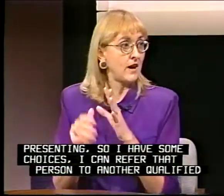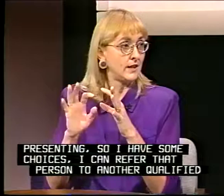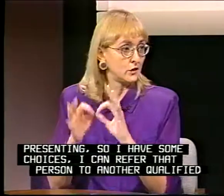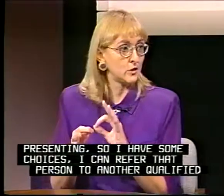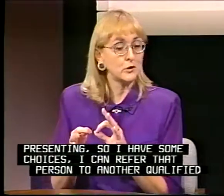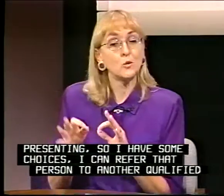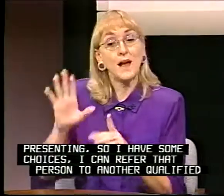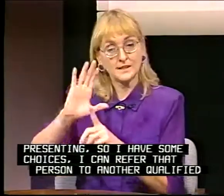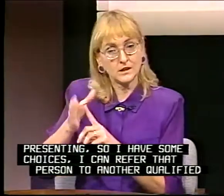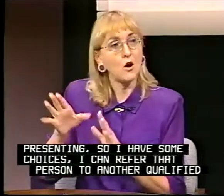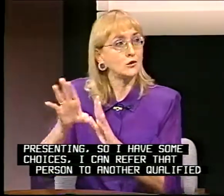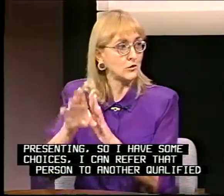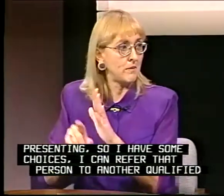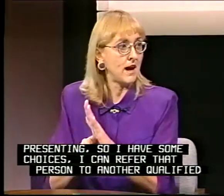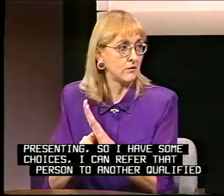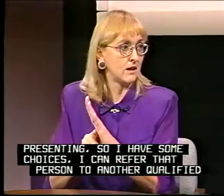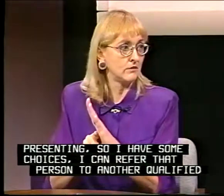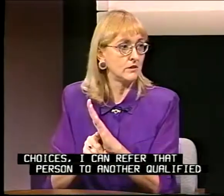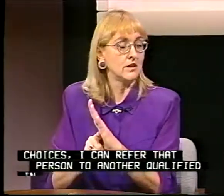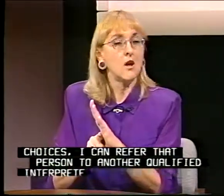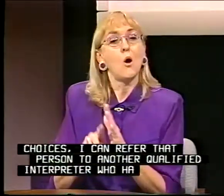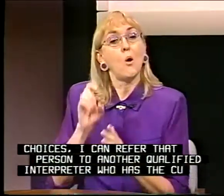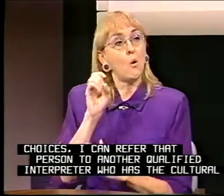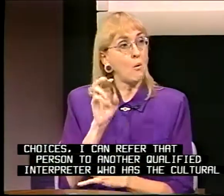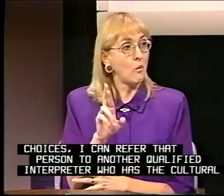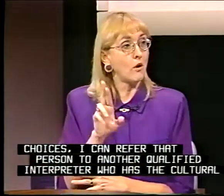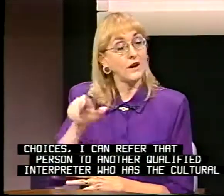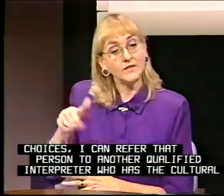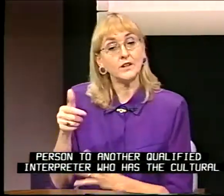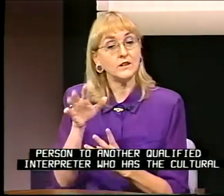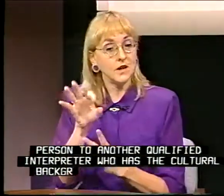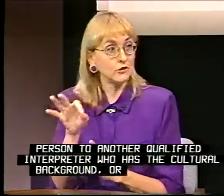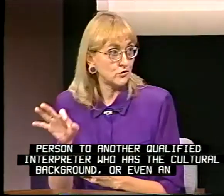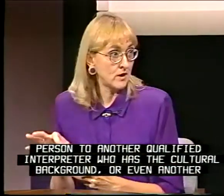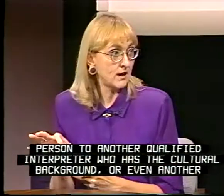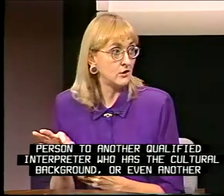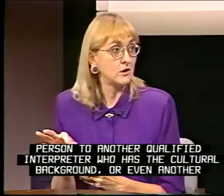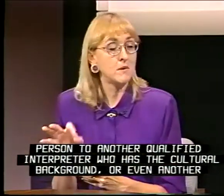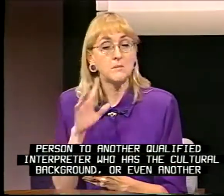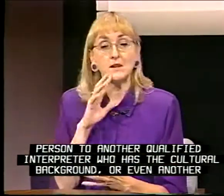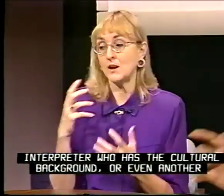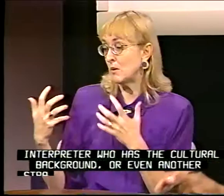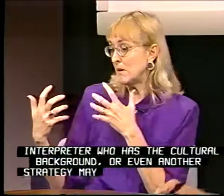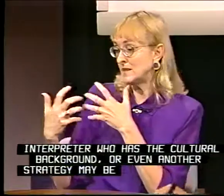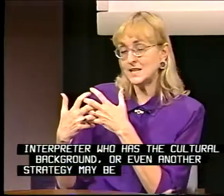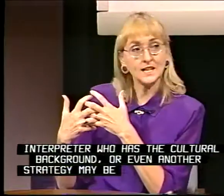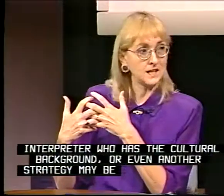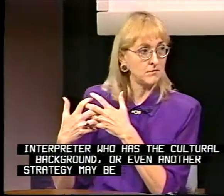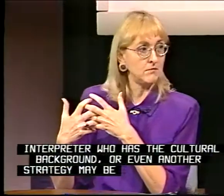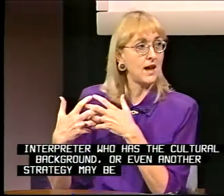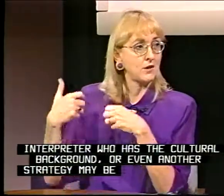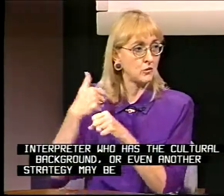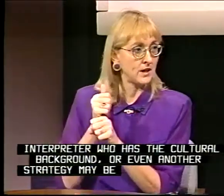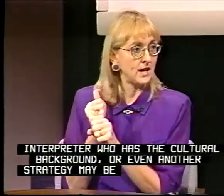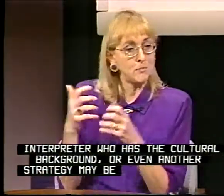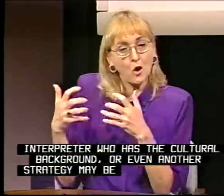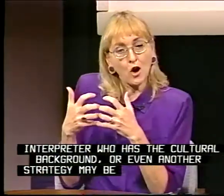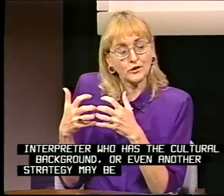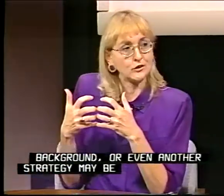interpreter who has the cultural background. Or even another strategy may be that we may team and create a partnership